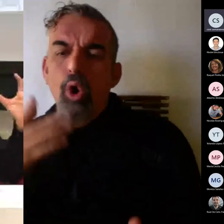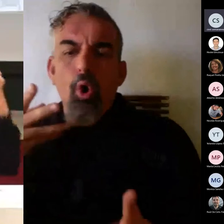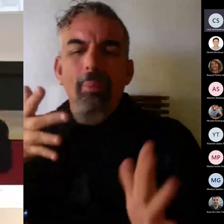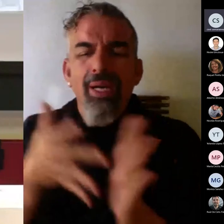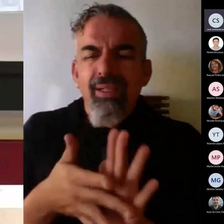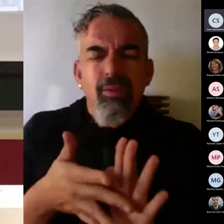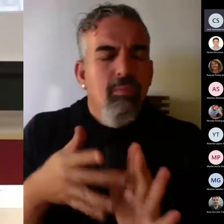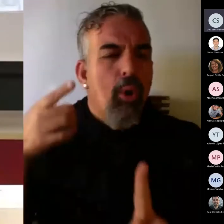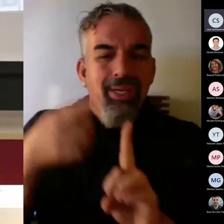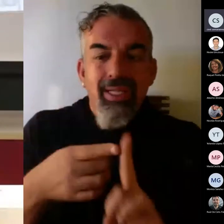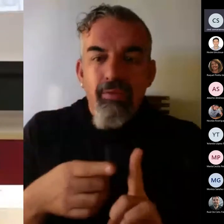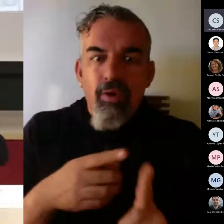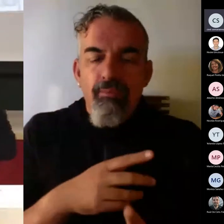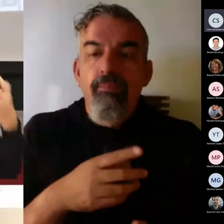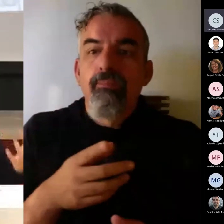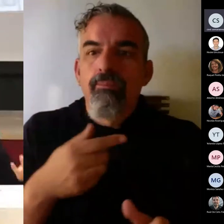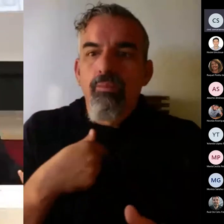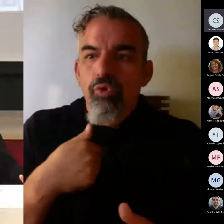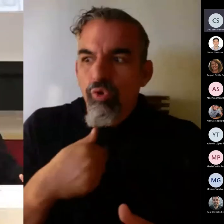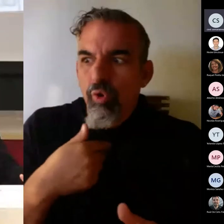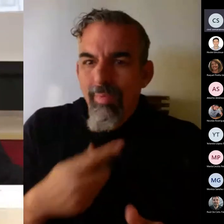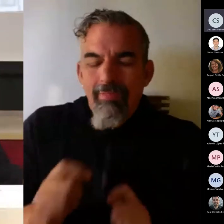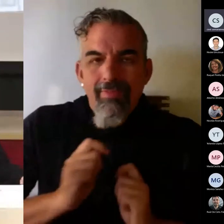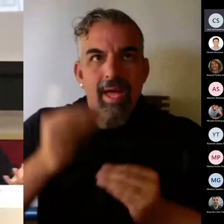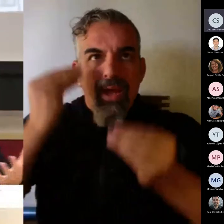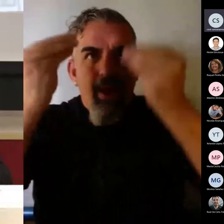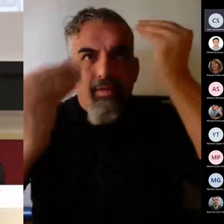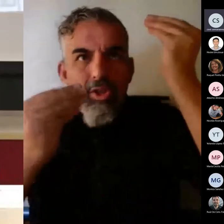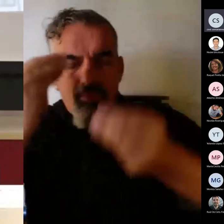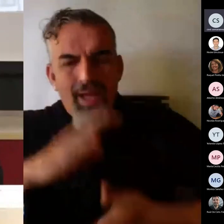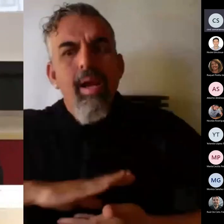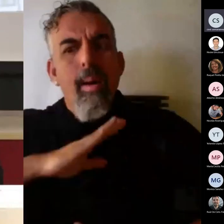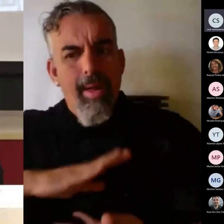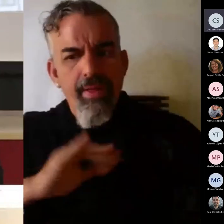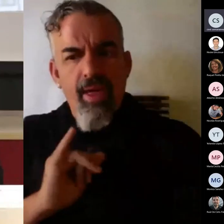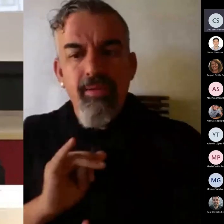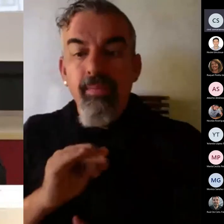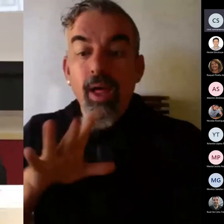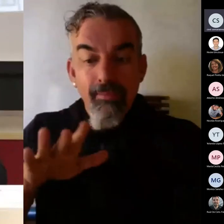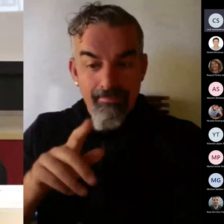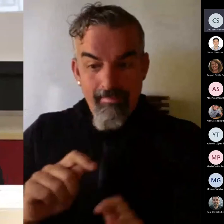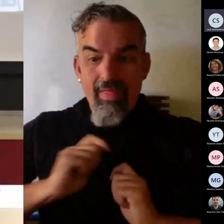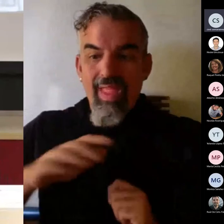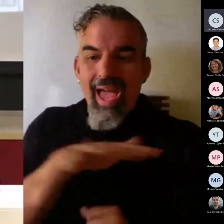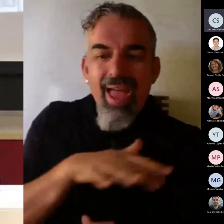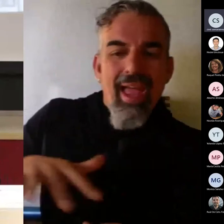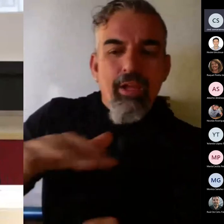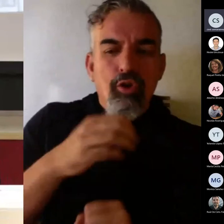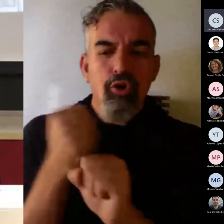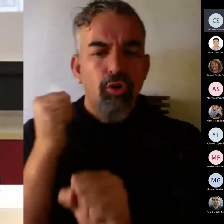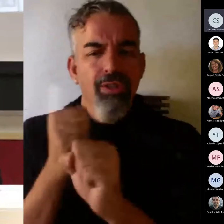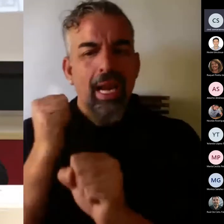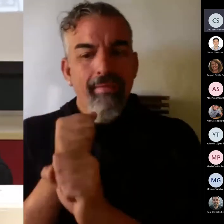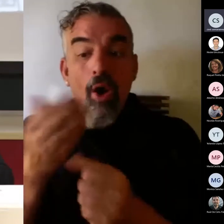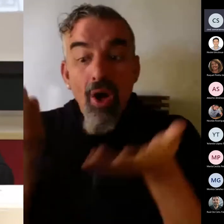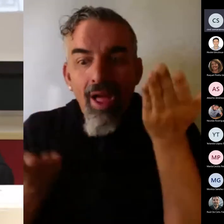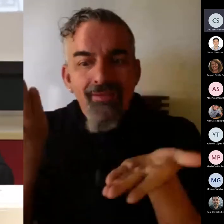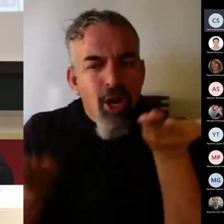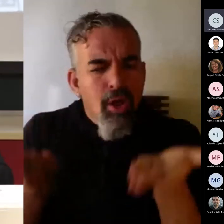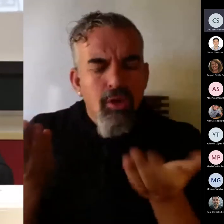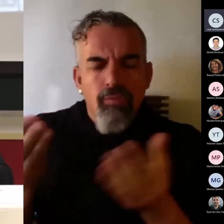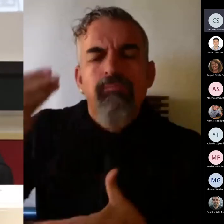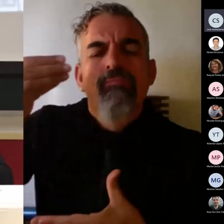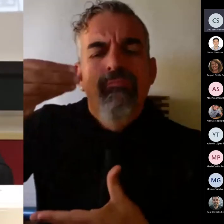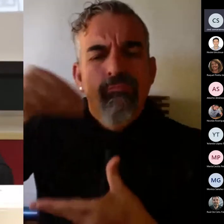reflexionar sobre esto. Esto nos ofrece un entorno de trabajo que es fundamental para la evaluación porque en todo